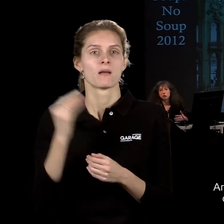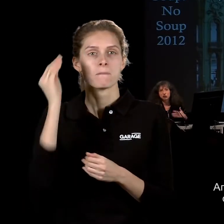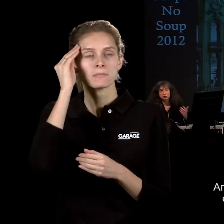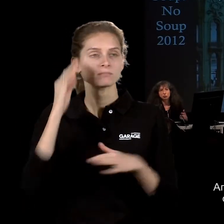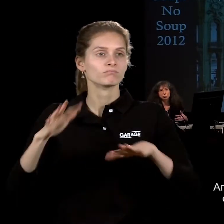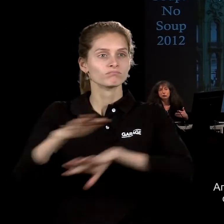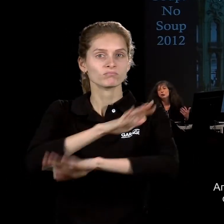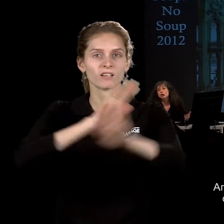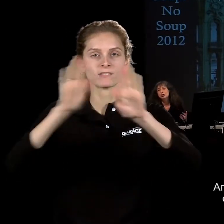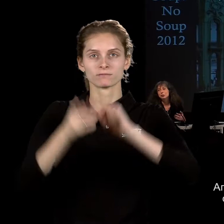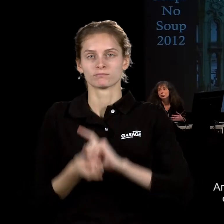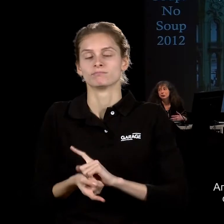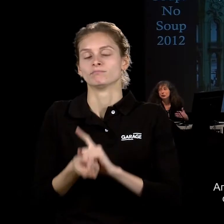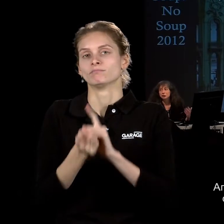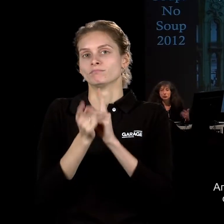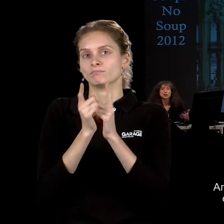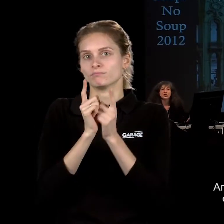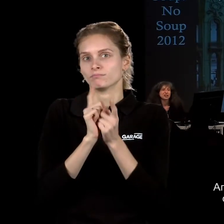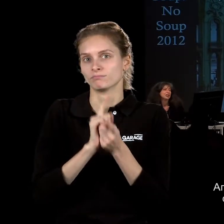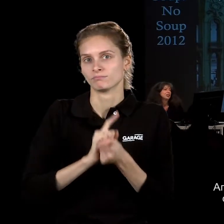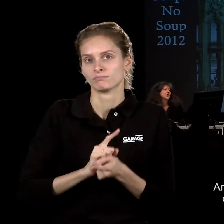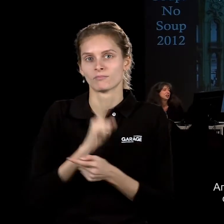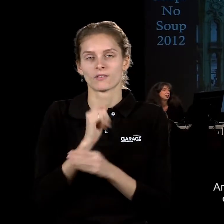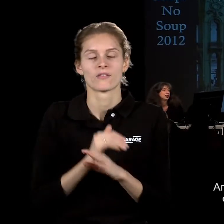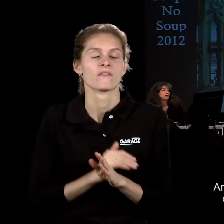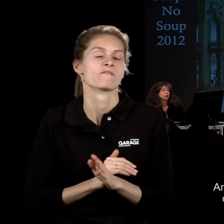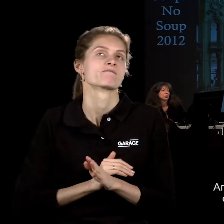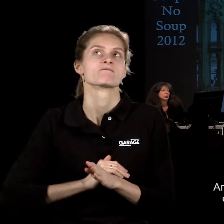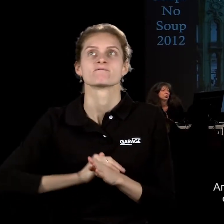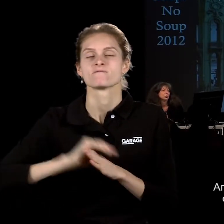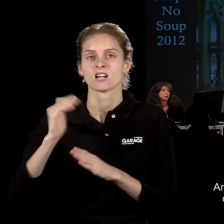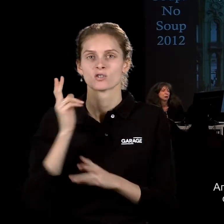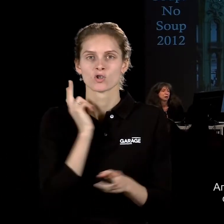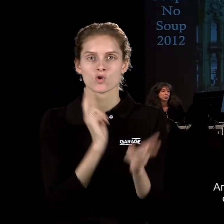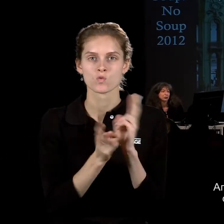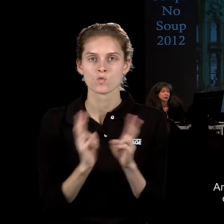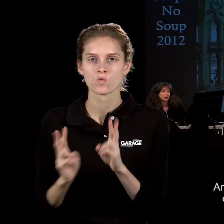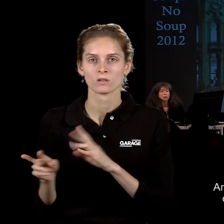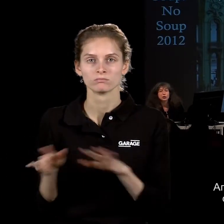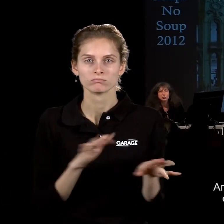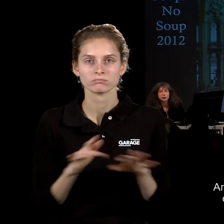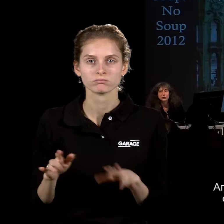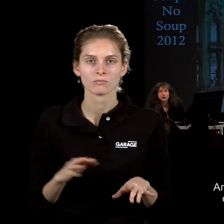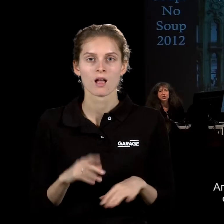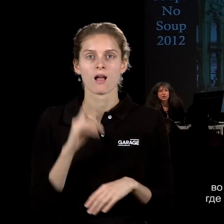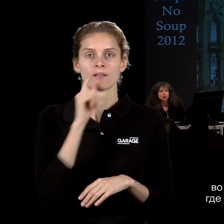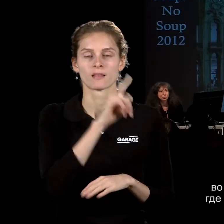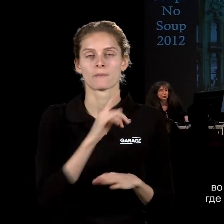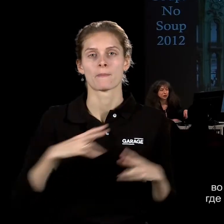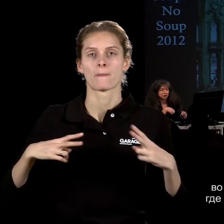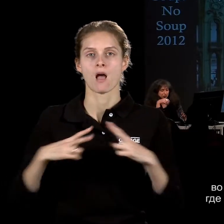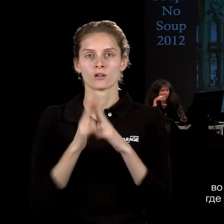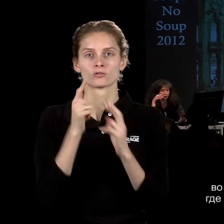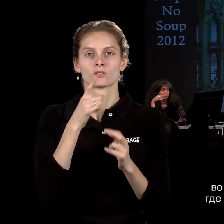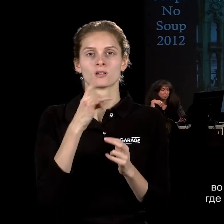И таким, может быть, эпофеозом его кулинарной деятельности оказался вот такой вот огромный перформанс в Гранд-Пале в Париже, когда,